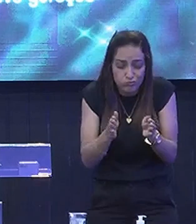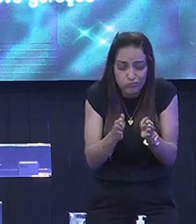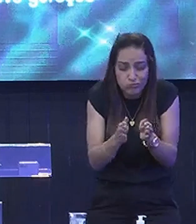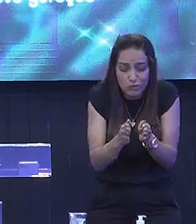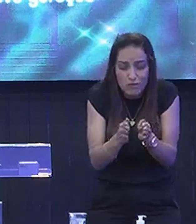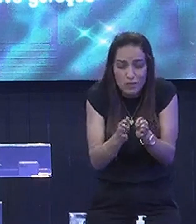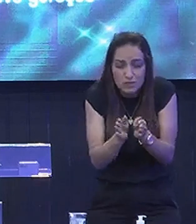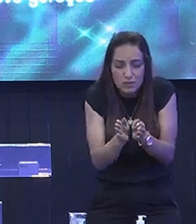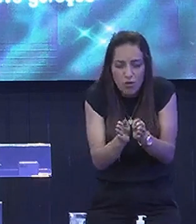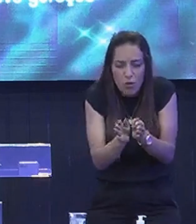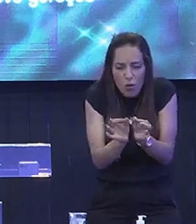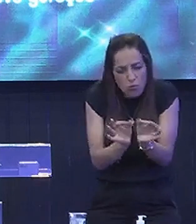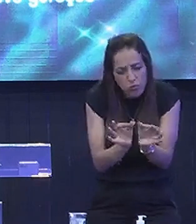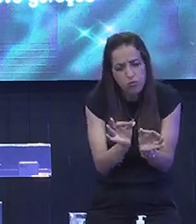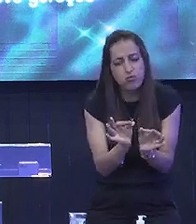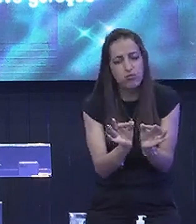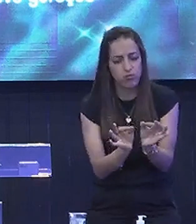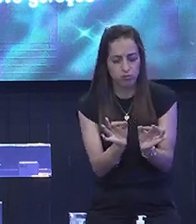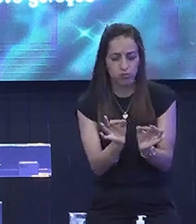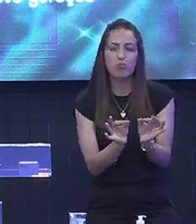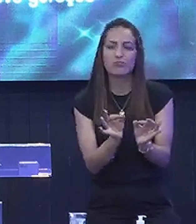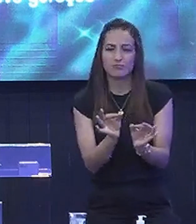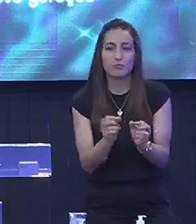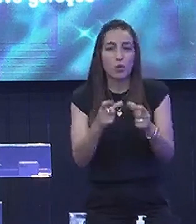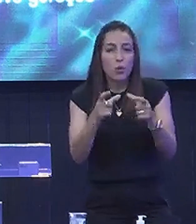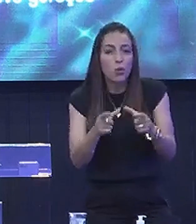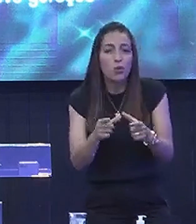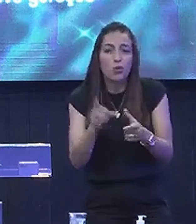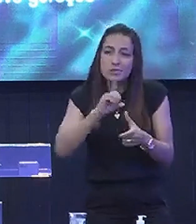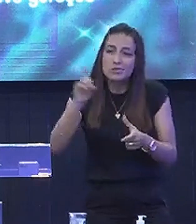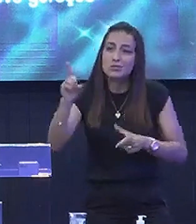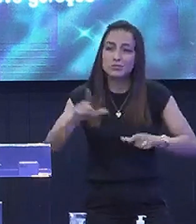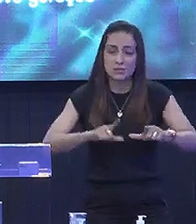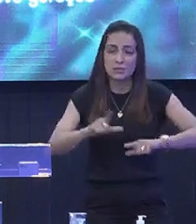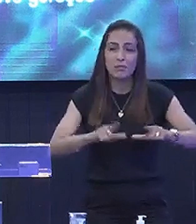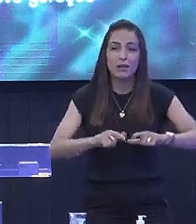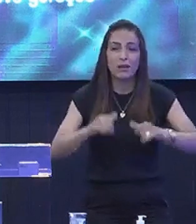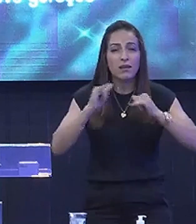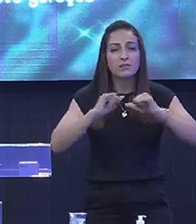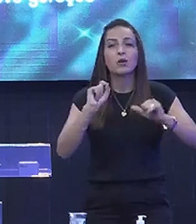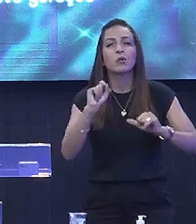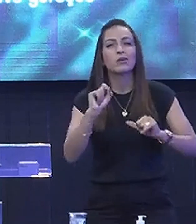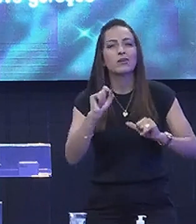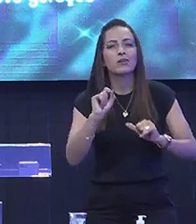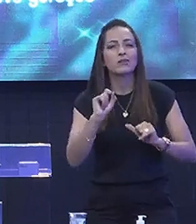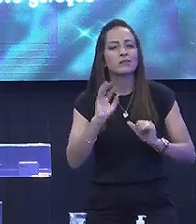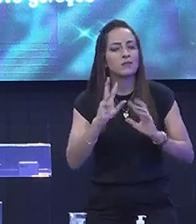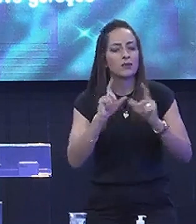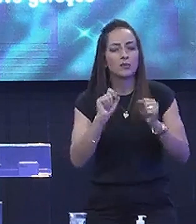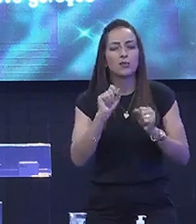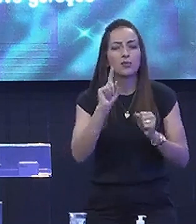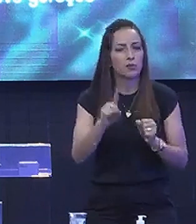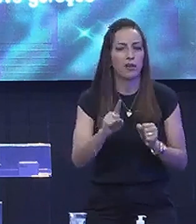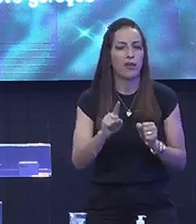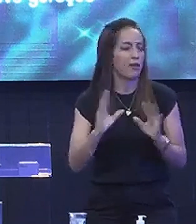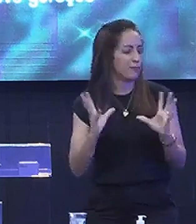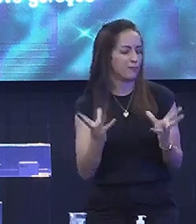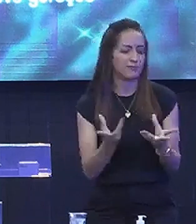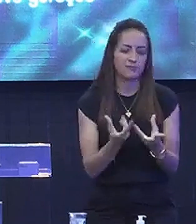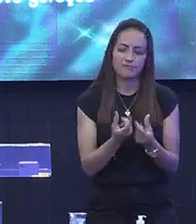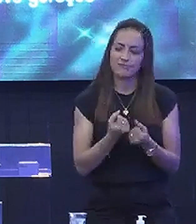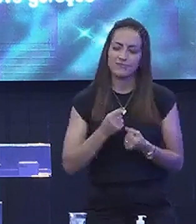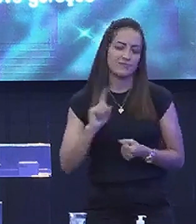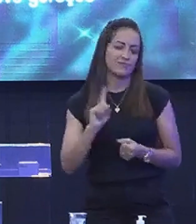gente Vai ser ajustado Onde Deus Vai começar A trabalhar E dizer Para você Nem tudo Querido É passo Verdejante